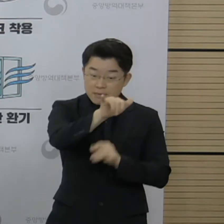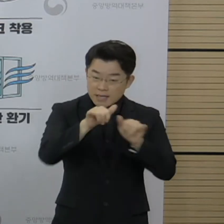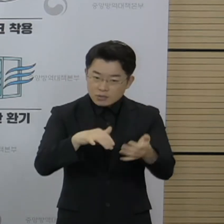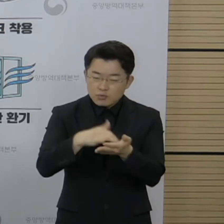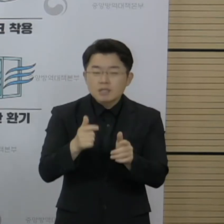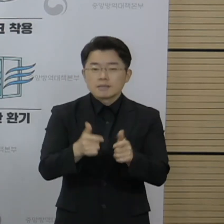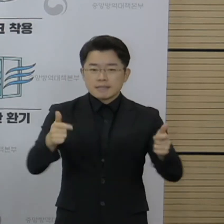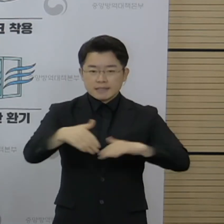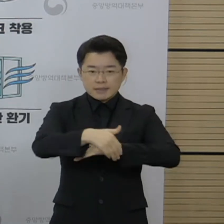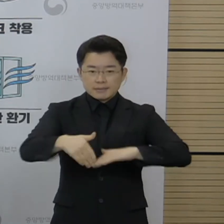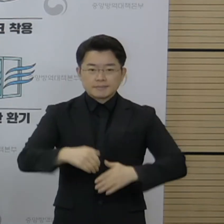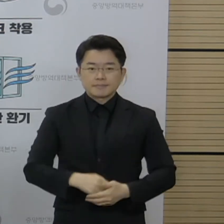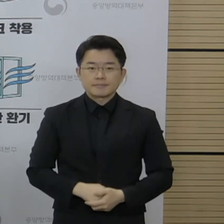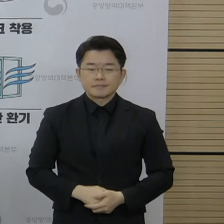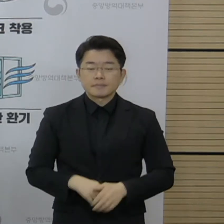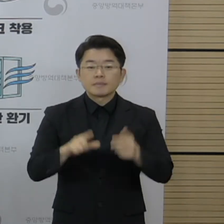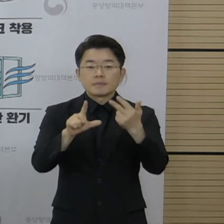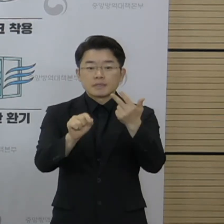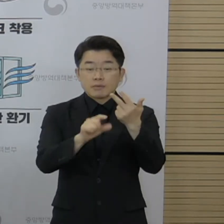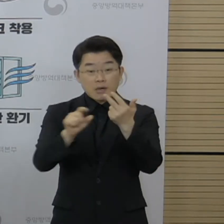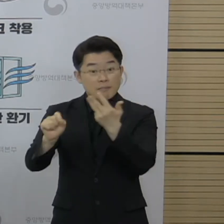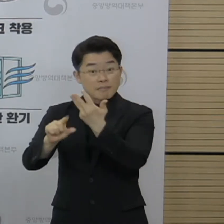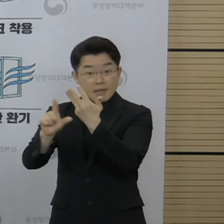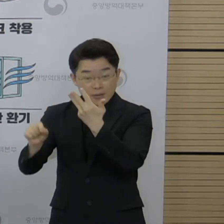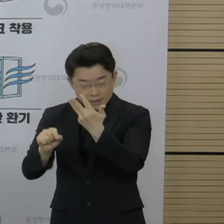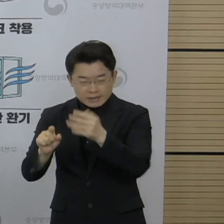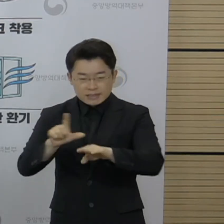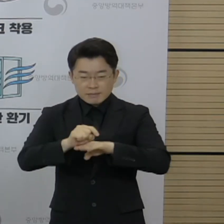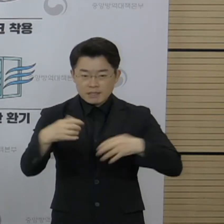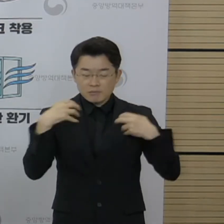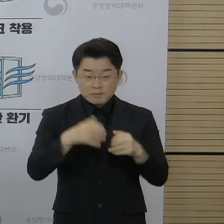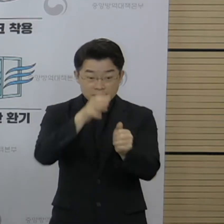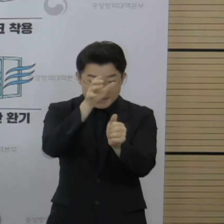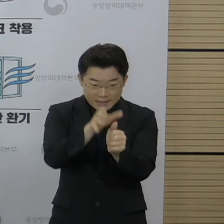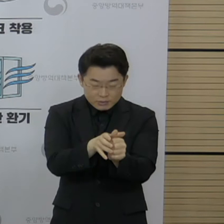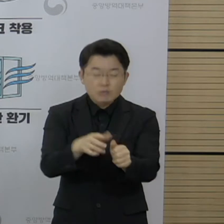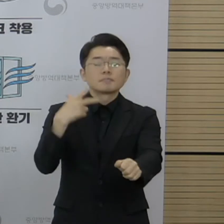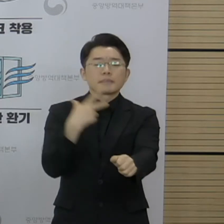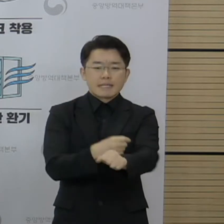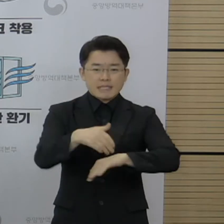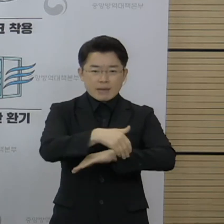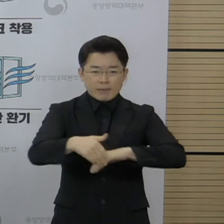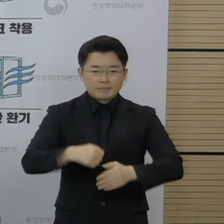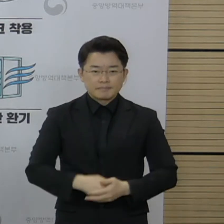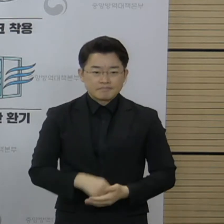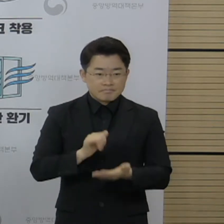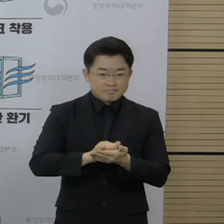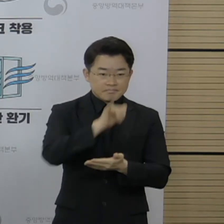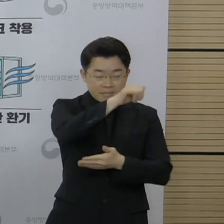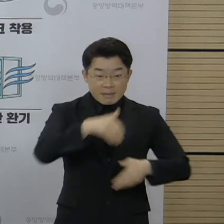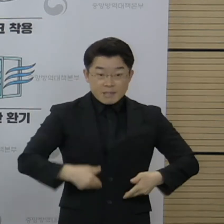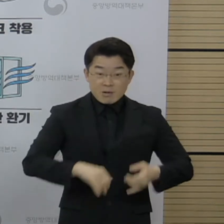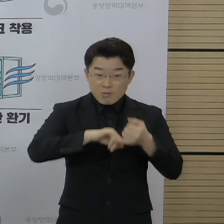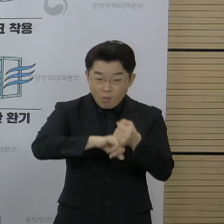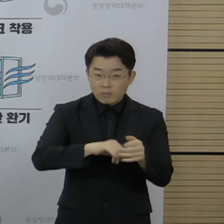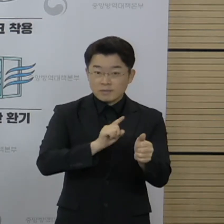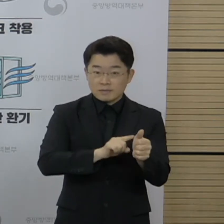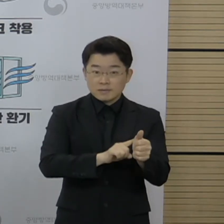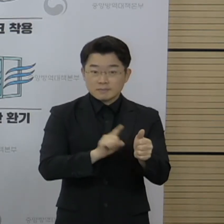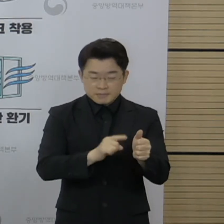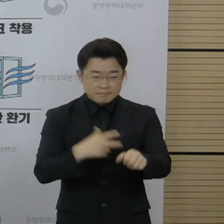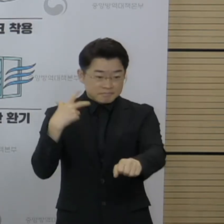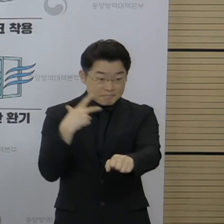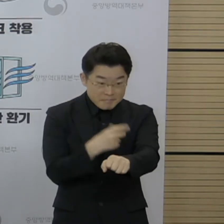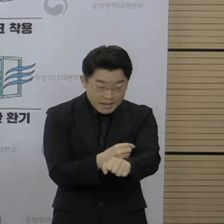이는 7, 8월에 계획 중인 지자체 자율접종의 하나로서 필수 활동 목적 출국자에 대해서 예방접종